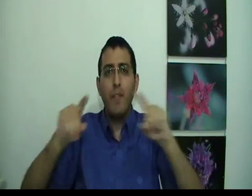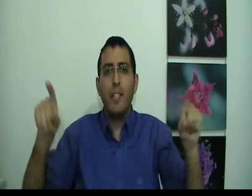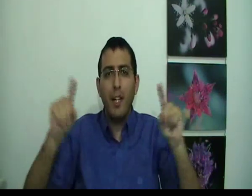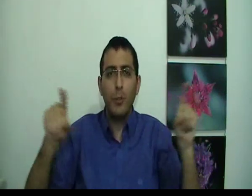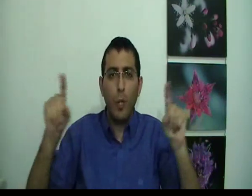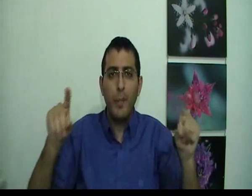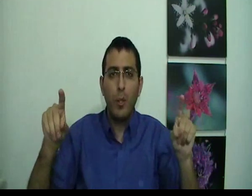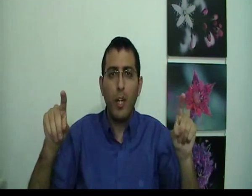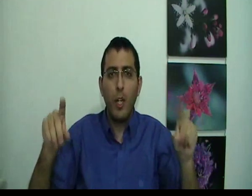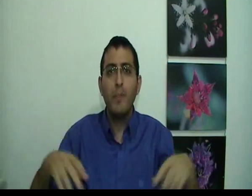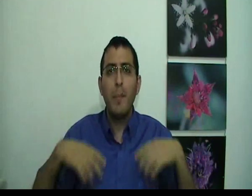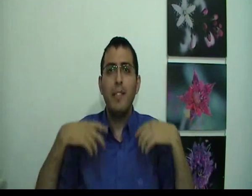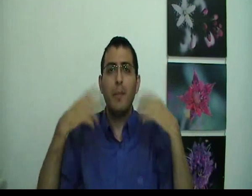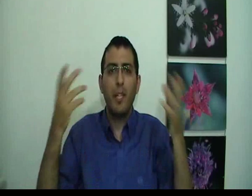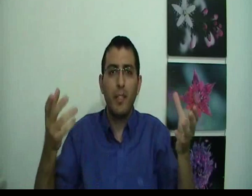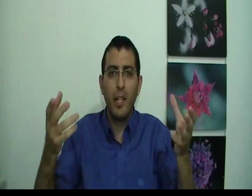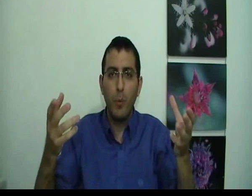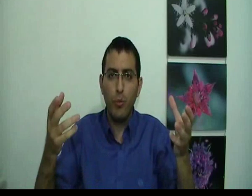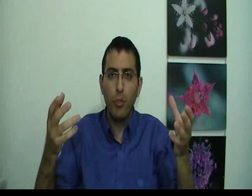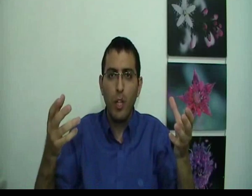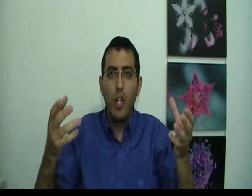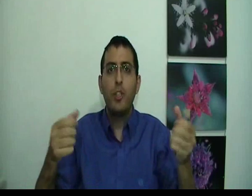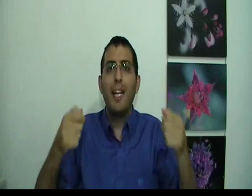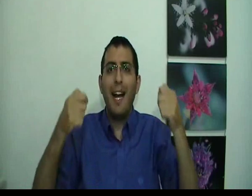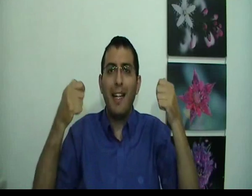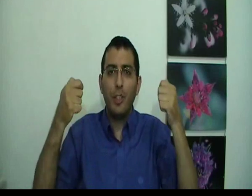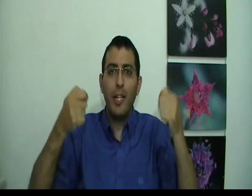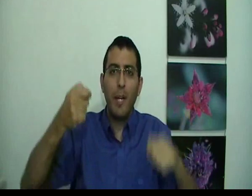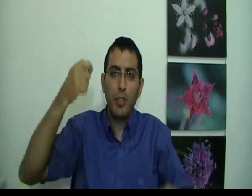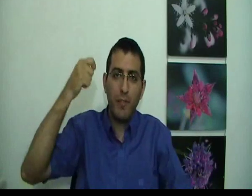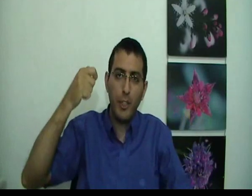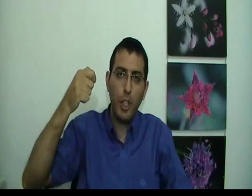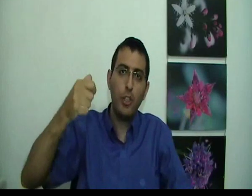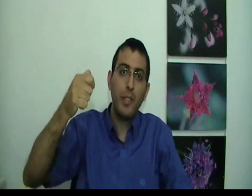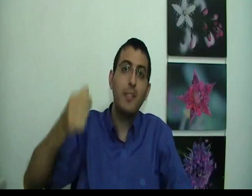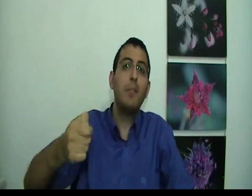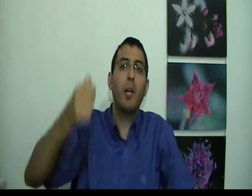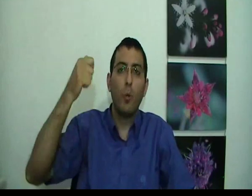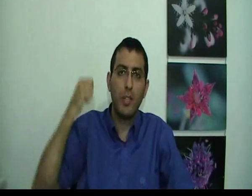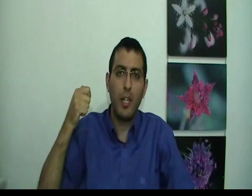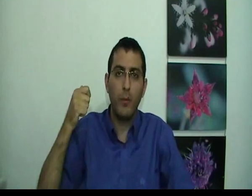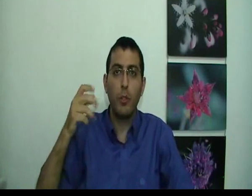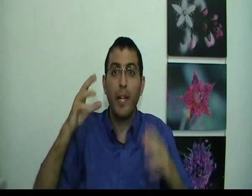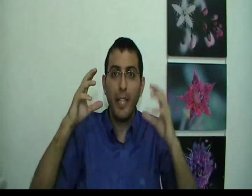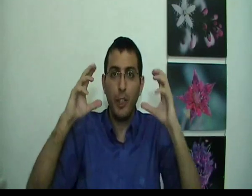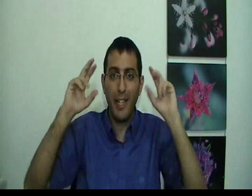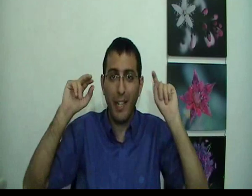ודבר שהוא רואה בתוך החלום זה בעצם התגלמות של המחשבה שלו שנמצאת מחוץ לחלום. זאת אומרת, יש אני,